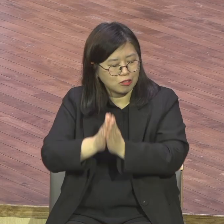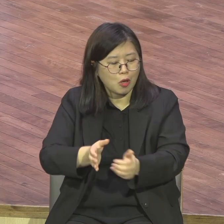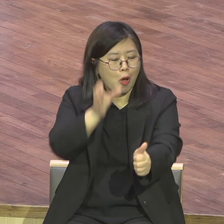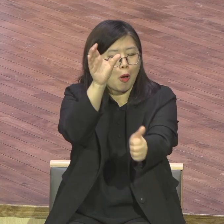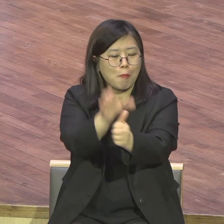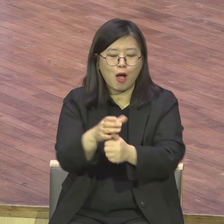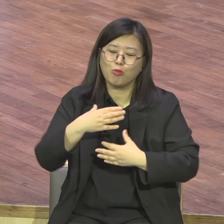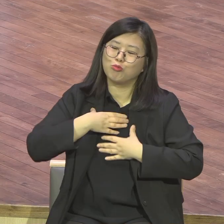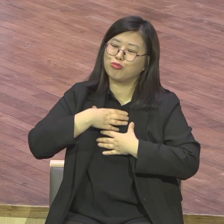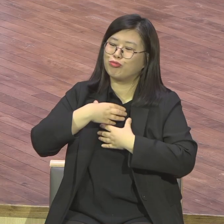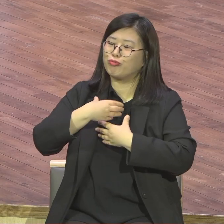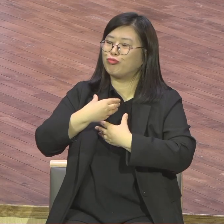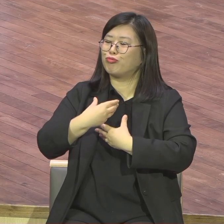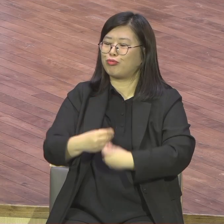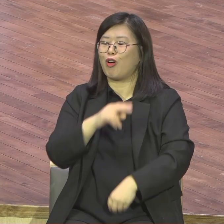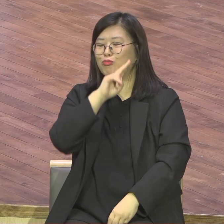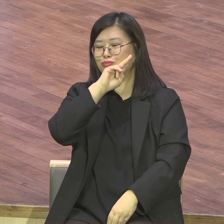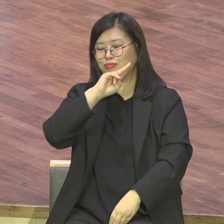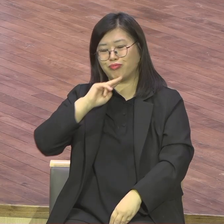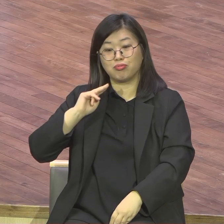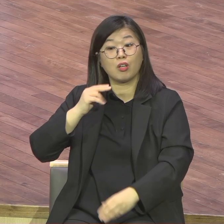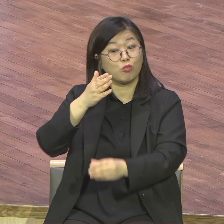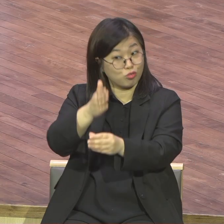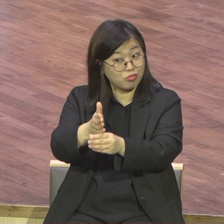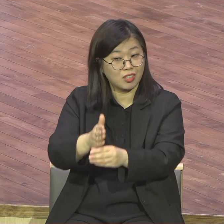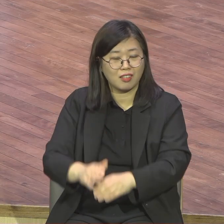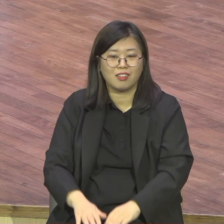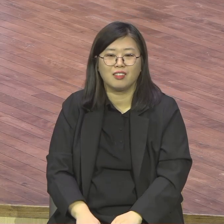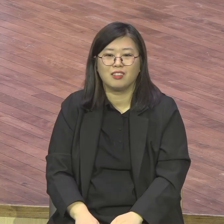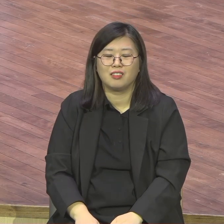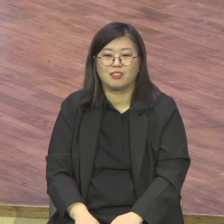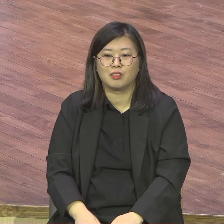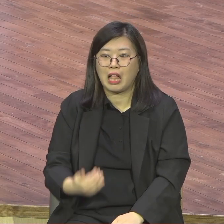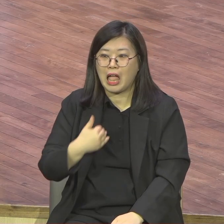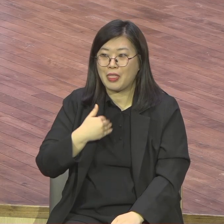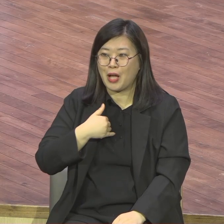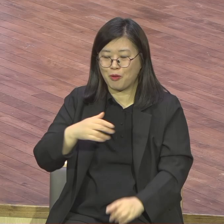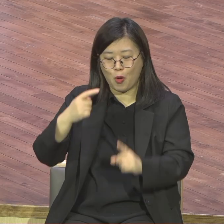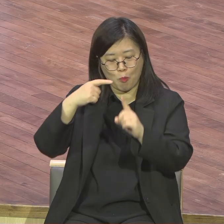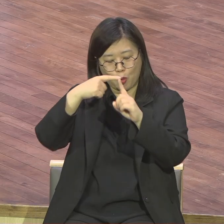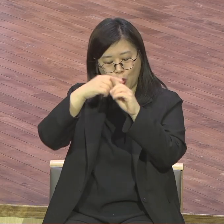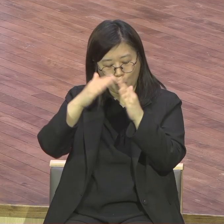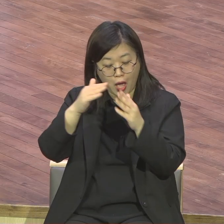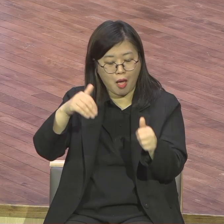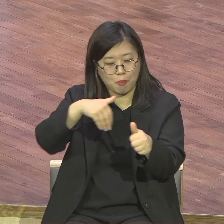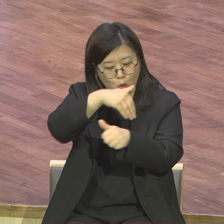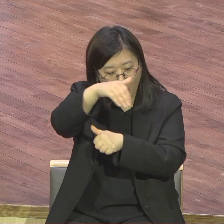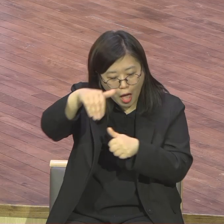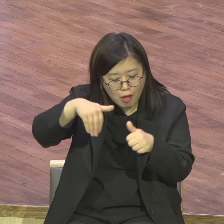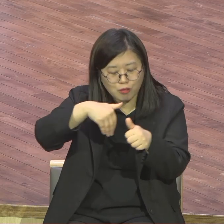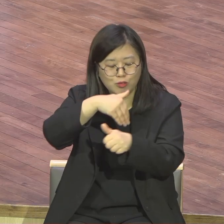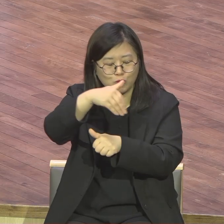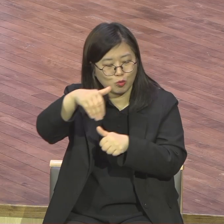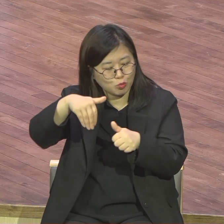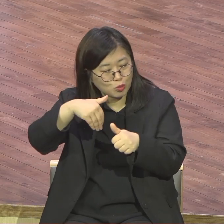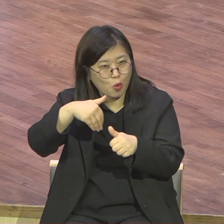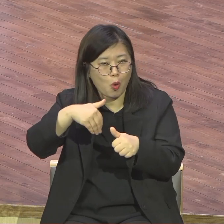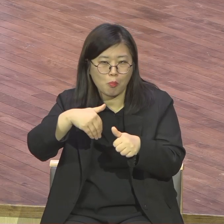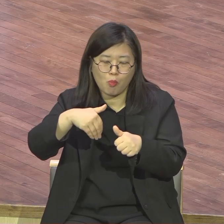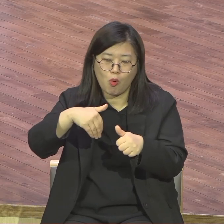이만큼 떠서 한 게 없어요. 지금 저는 하나도 말하지 않아고 싶어요. 제가 목장실에 앉아서 이렇게